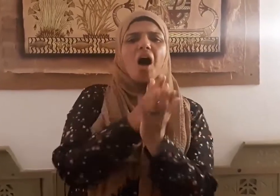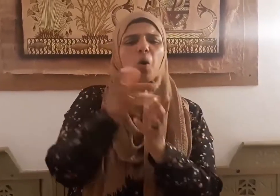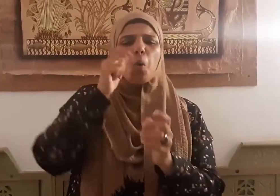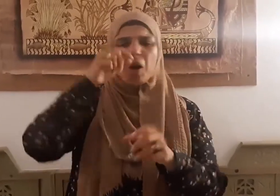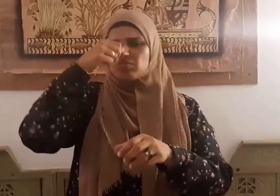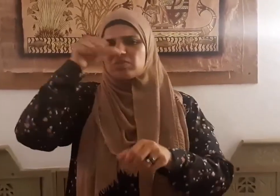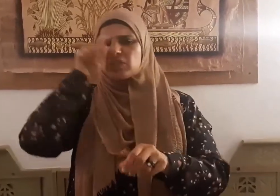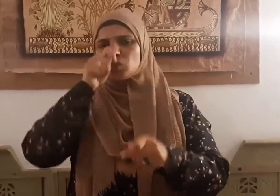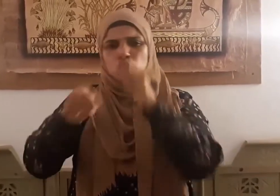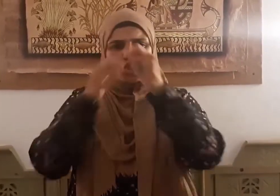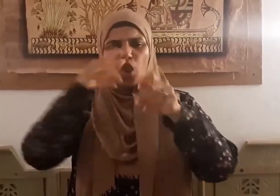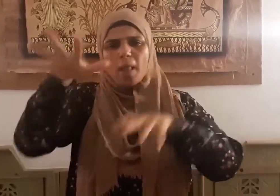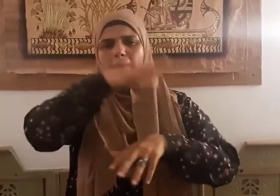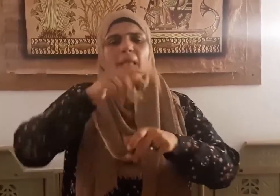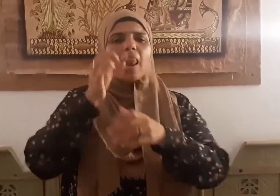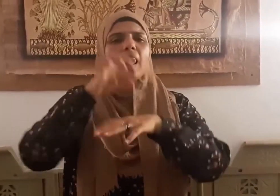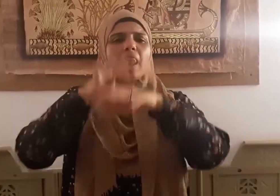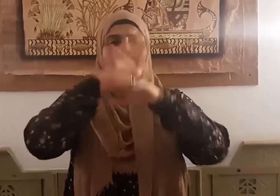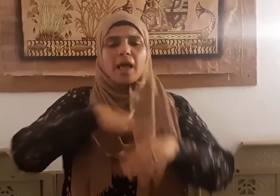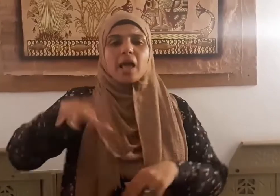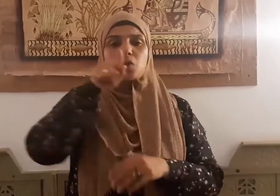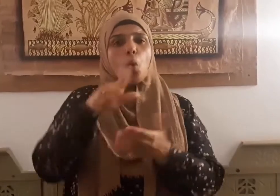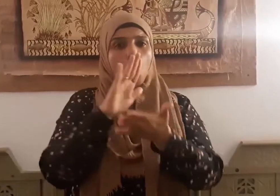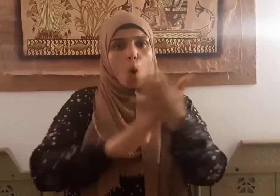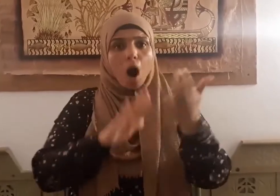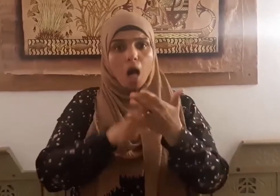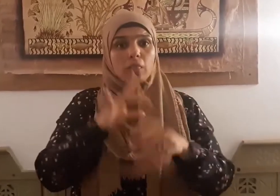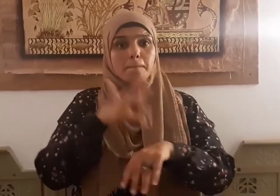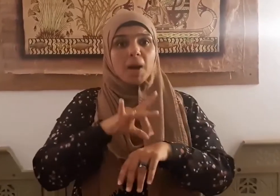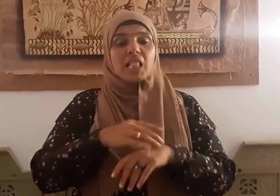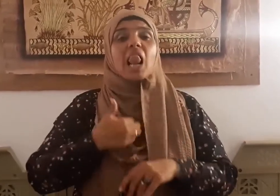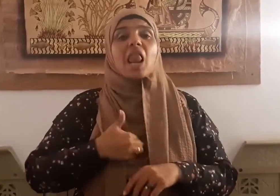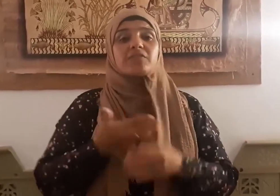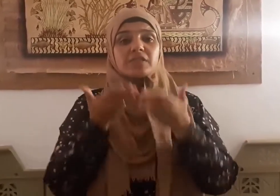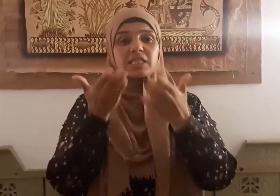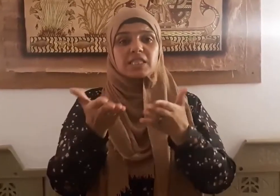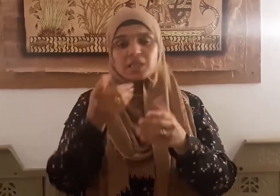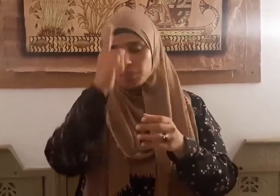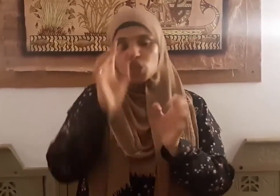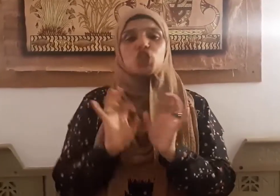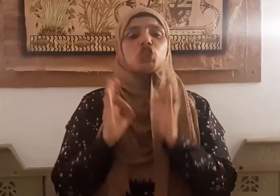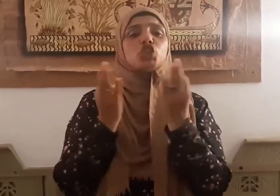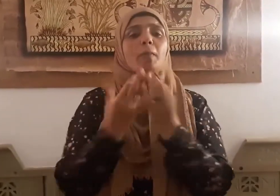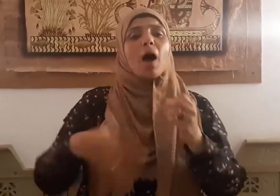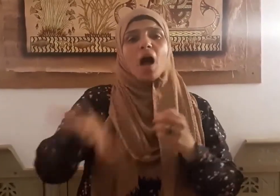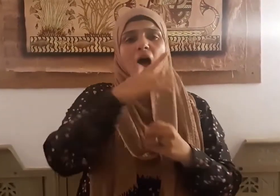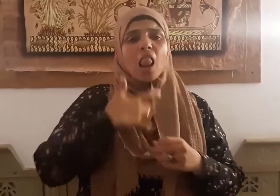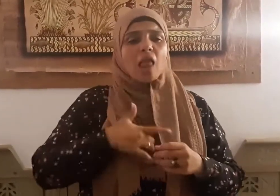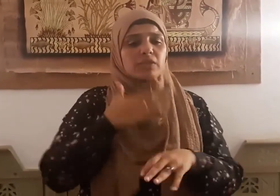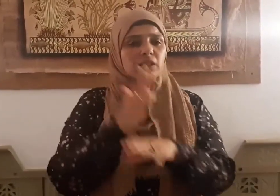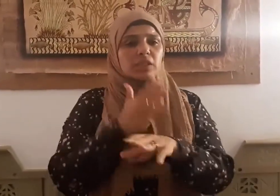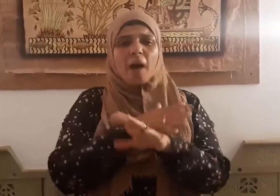وهو من أخطر الأمراض النفسية والاجتماعية التي تحطم النفس